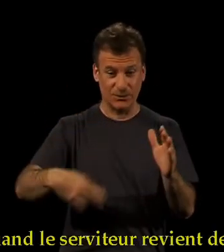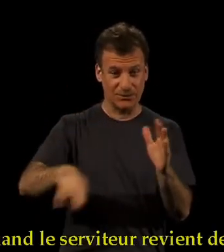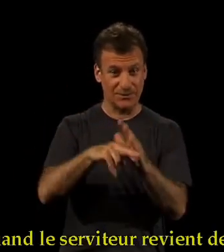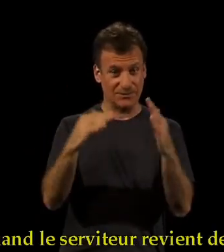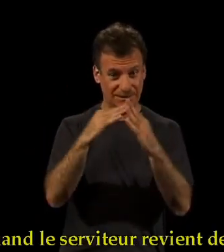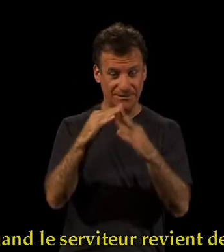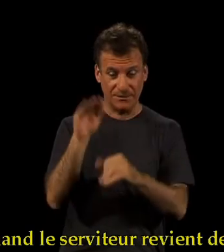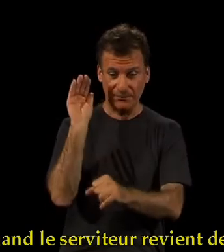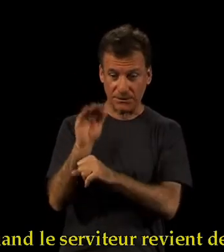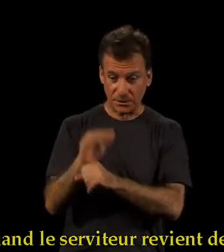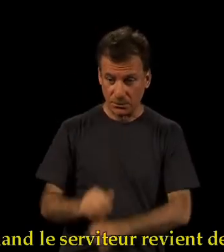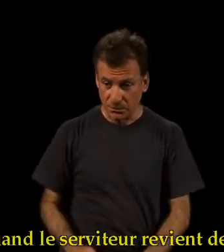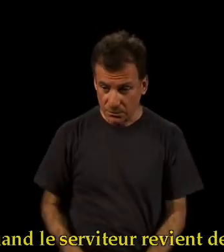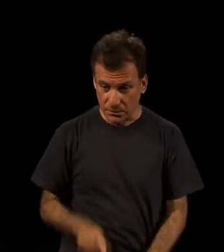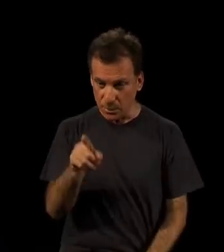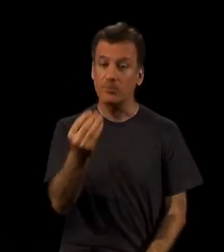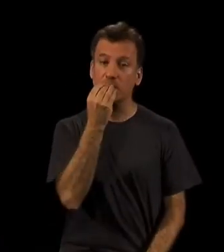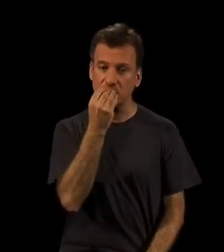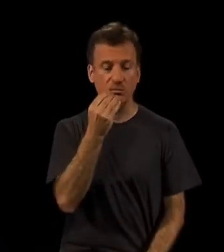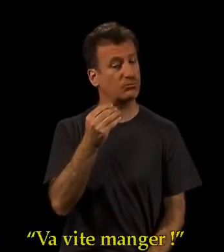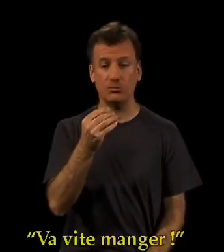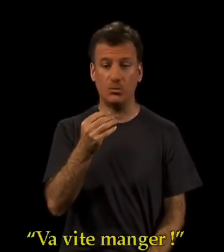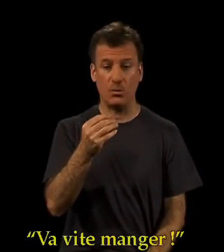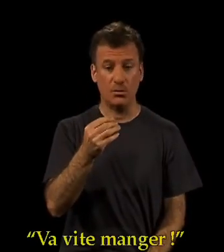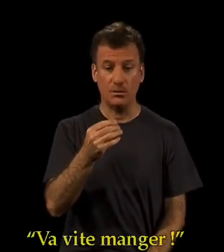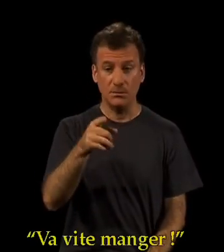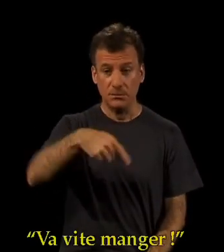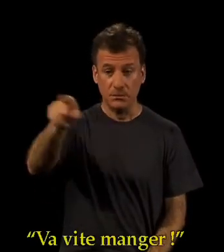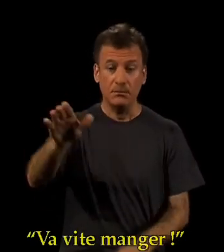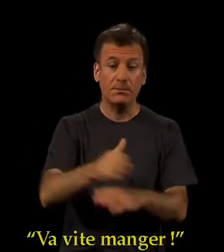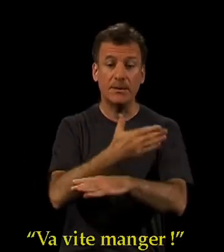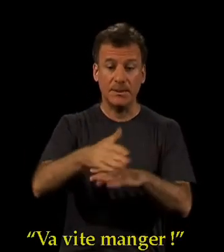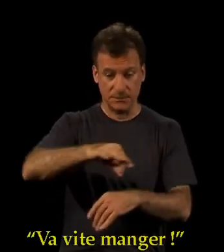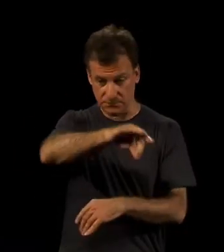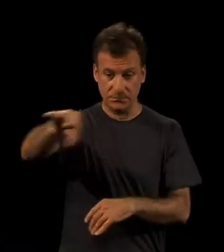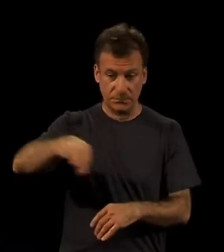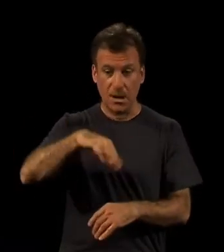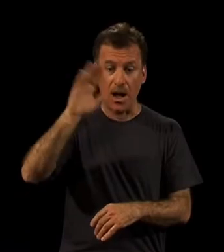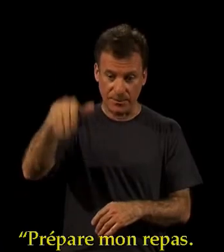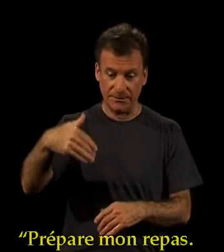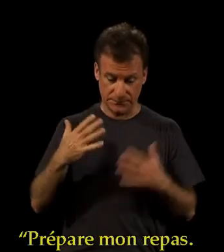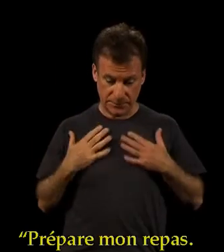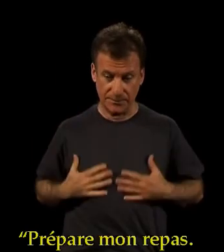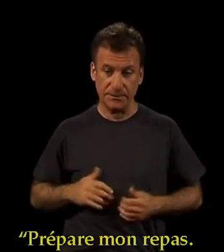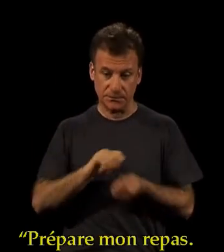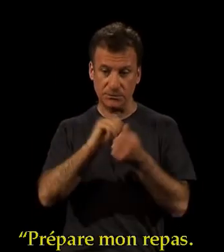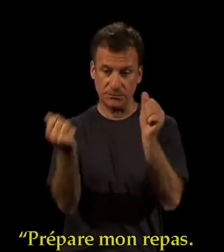Quand le serviteur revient des champs, vous ne lui dites pas « Va vite manger ». Au contraire, vous lui dites « Prépare mon repas,